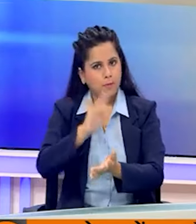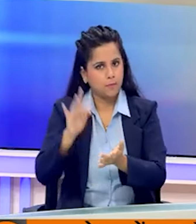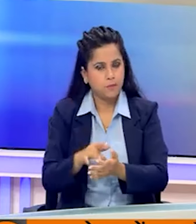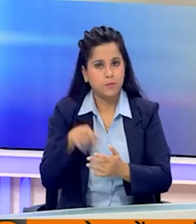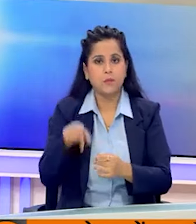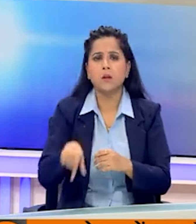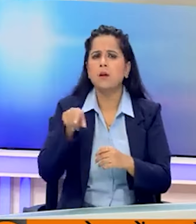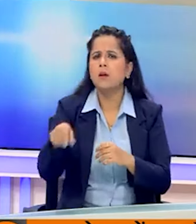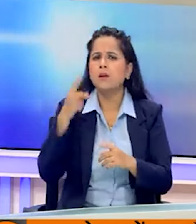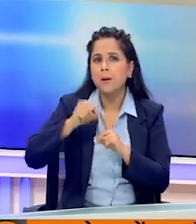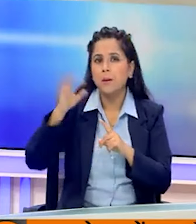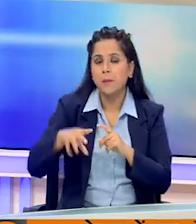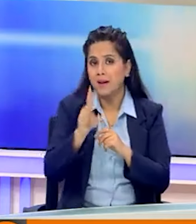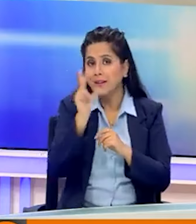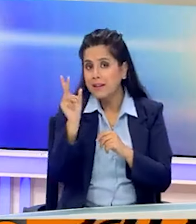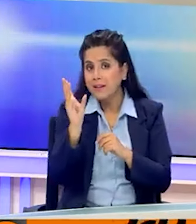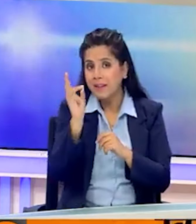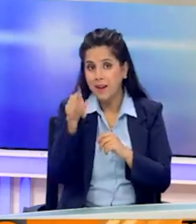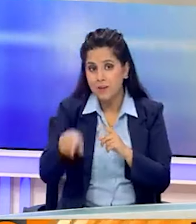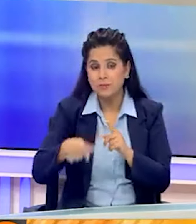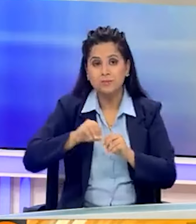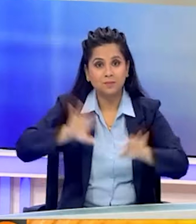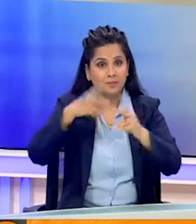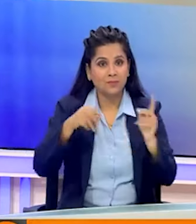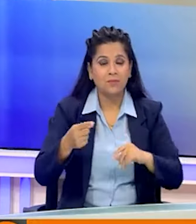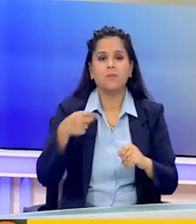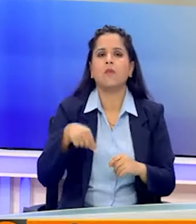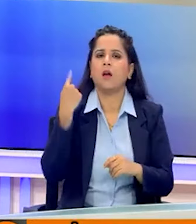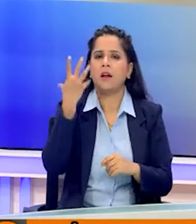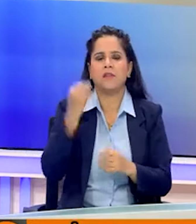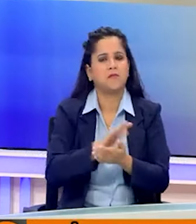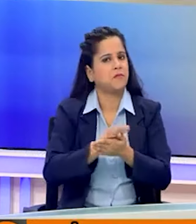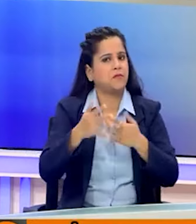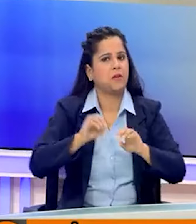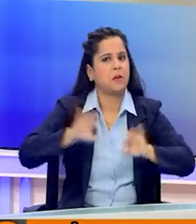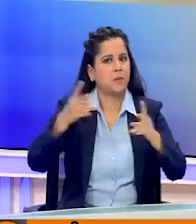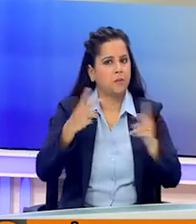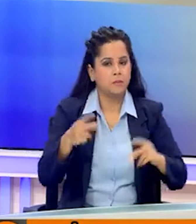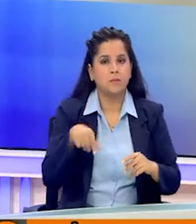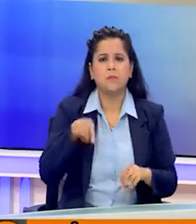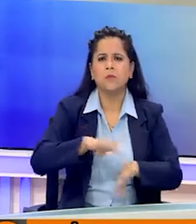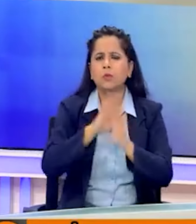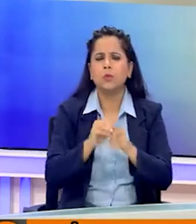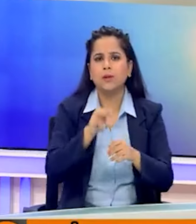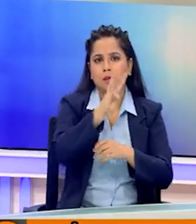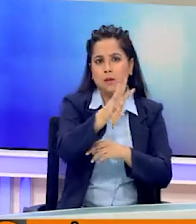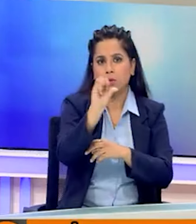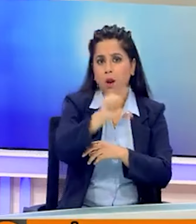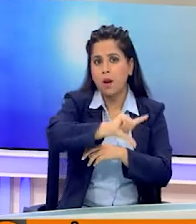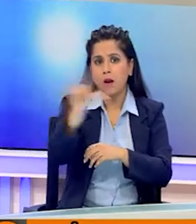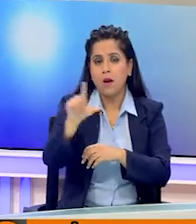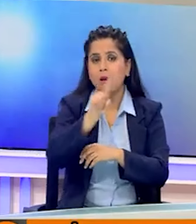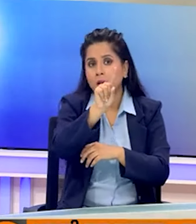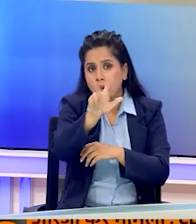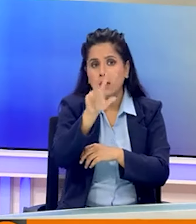विदान सभा चुनाव के तीसरे चरण के लिए प्रचार अभियान कल शाम सपन हो गया। और साथी इस चरण में 49,18